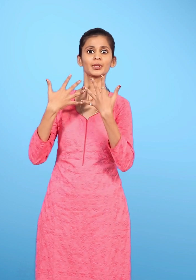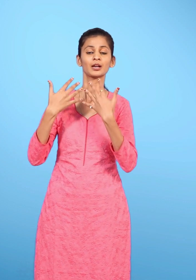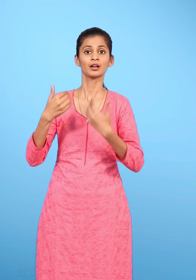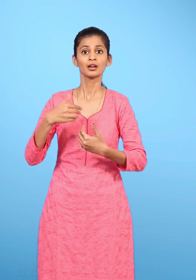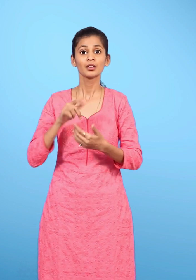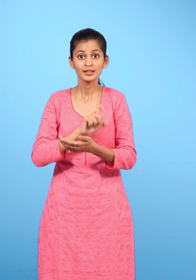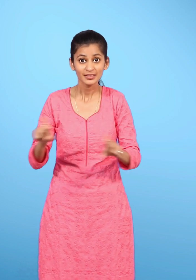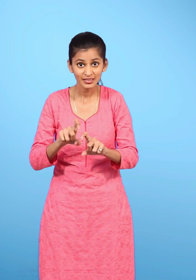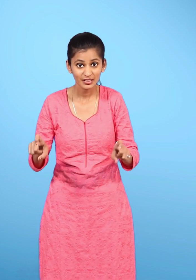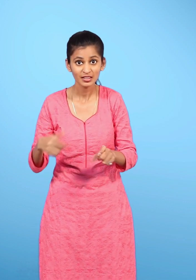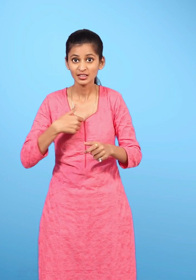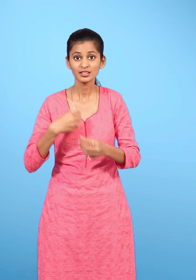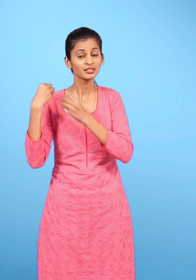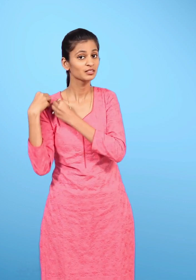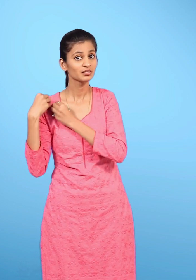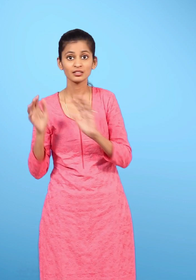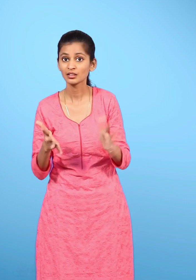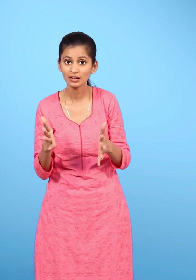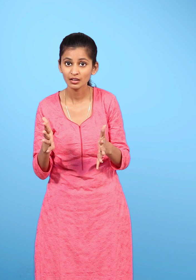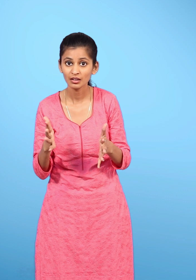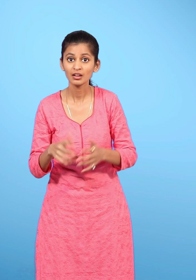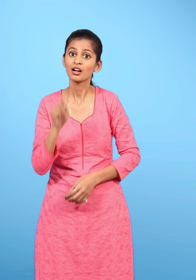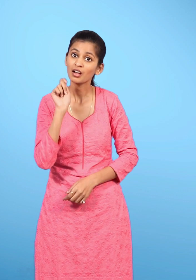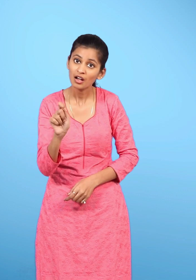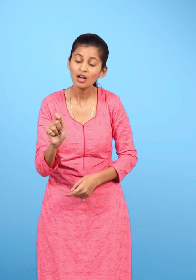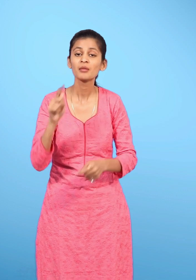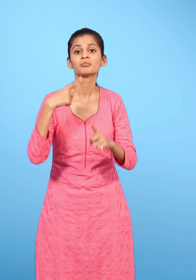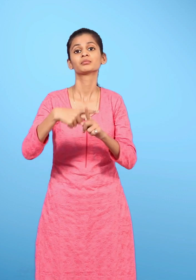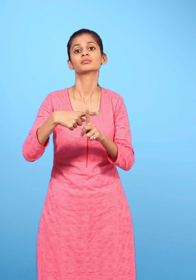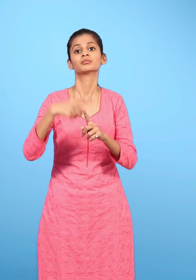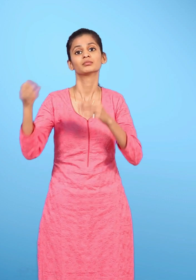कि स्वच्चता हमारी जिम्मेदारी ही नहीं बलकि फर्ष भी है